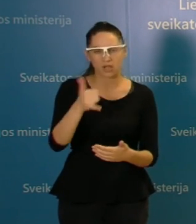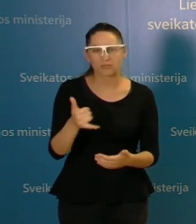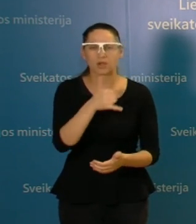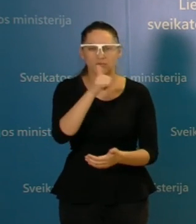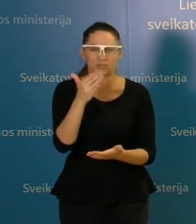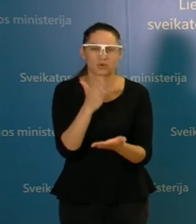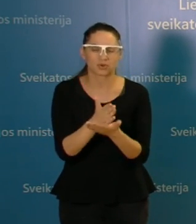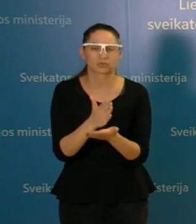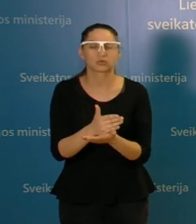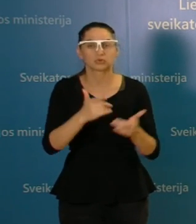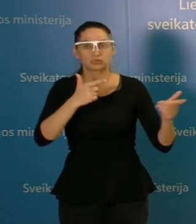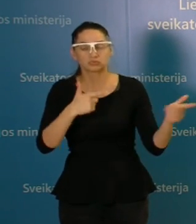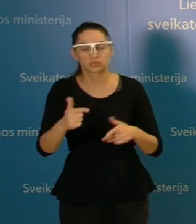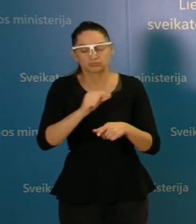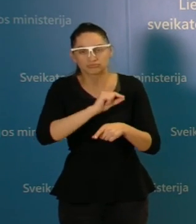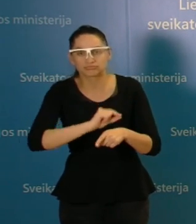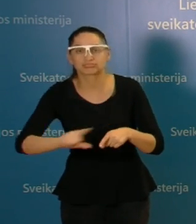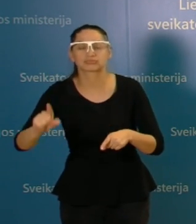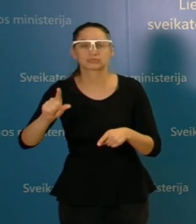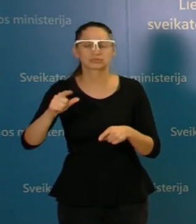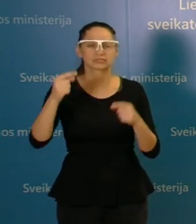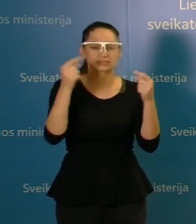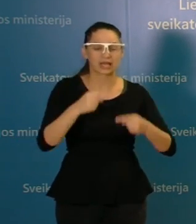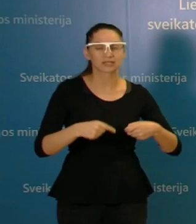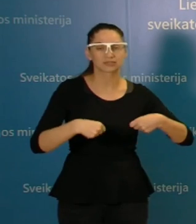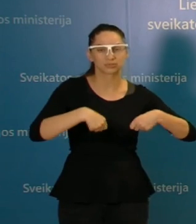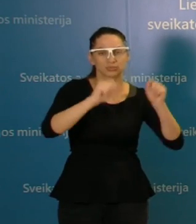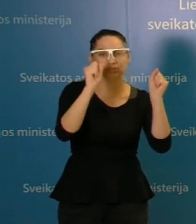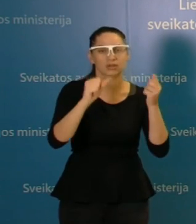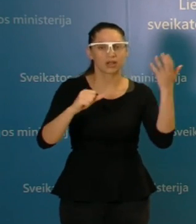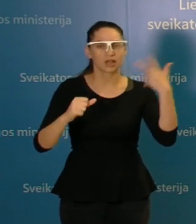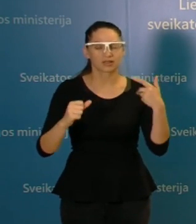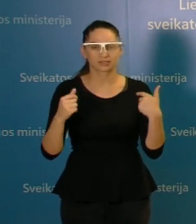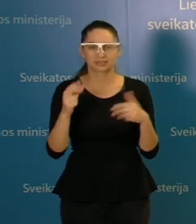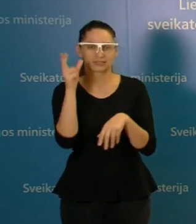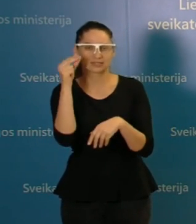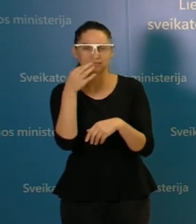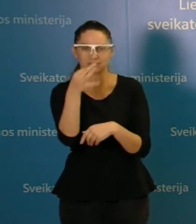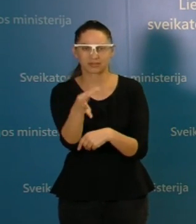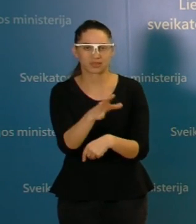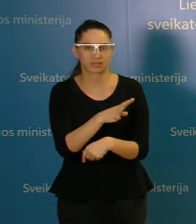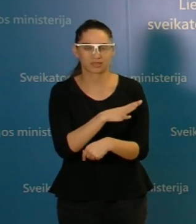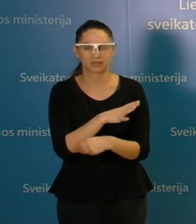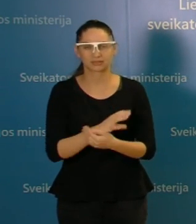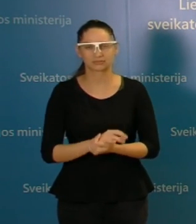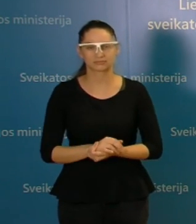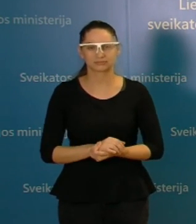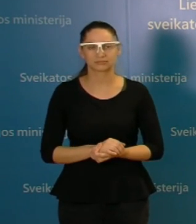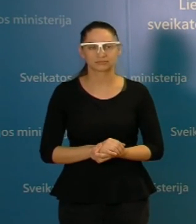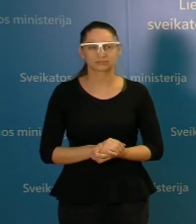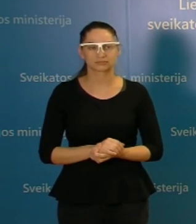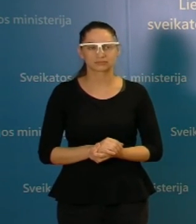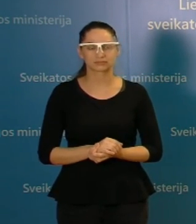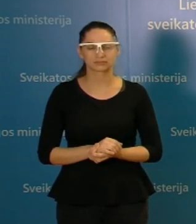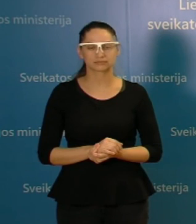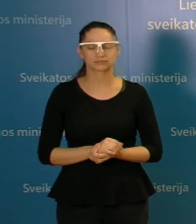kada jos galėtų būti baigtos testuoti, ar ko ten trūksta, aš tikrai negalėčiau šiandien pasakyti. Manau, kad